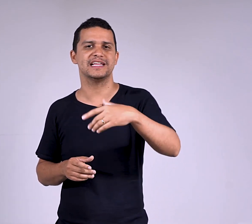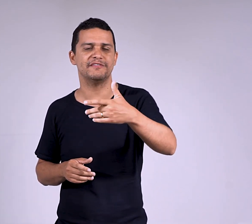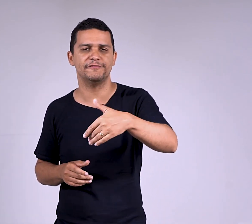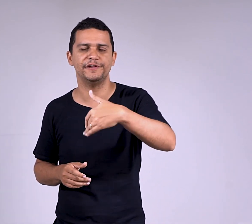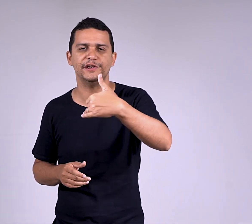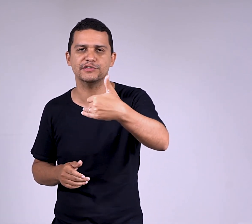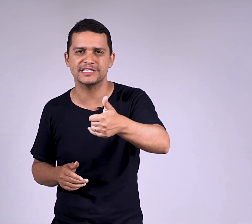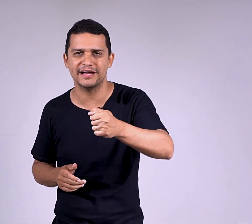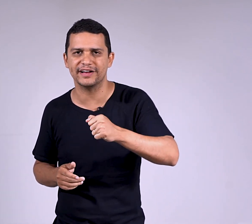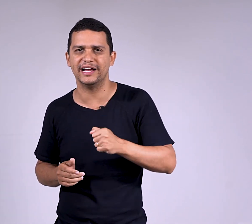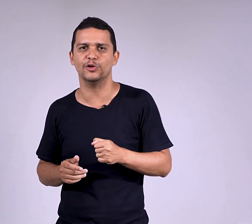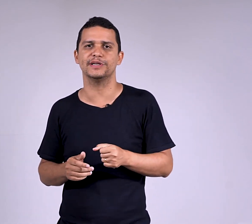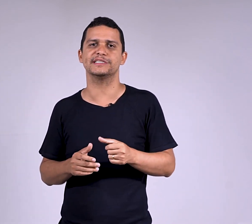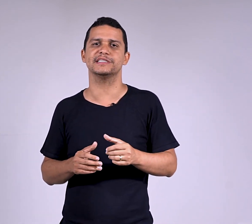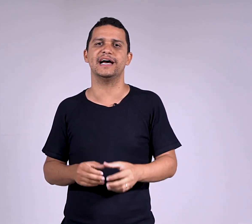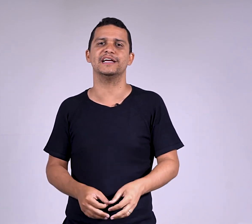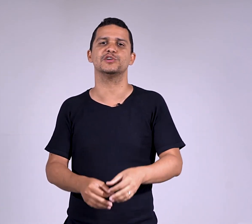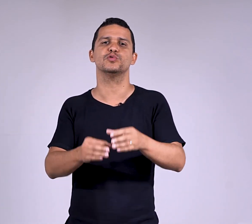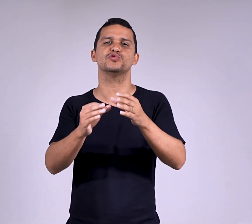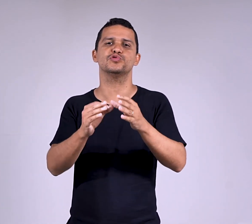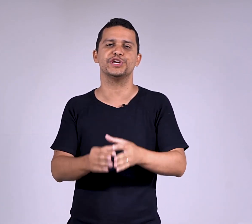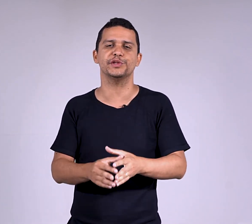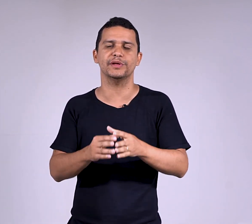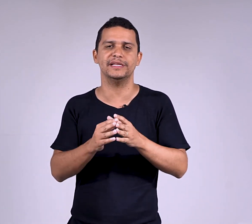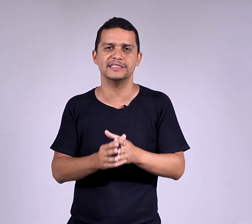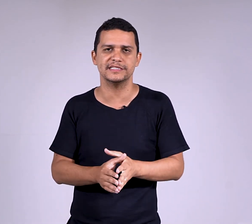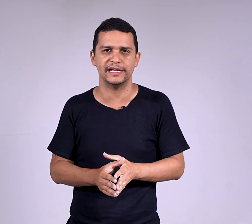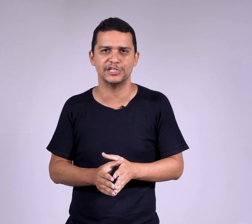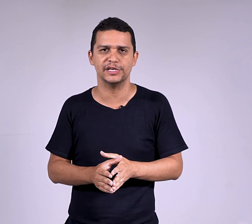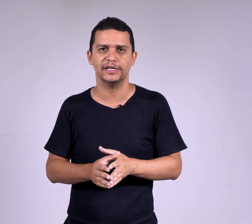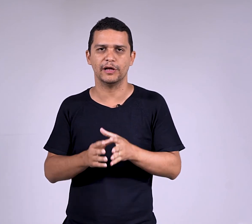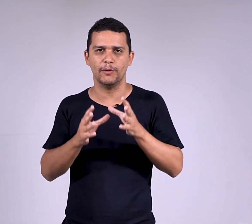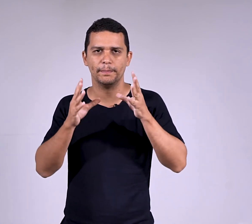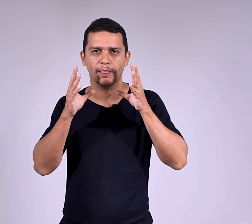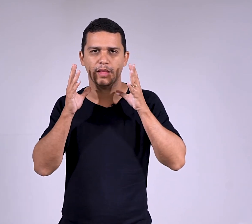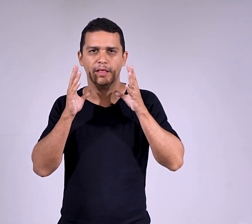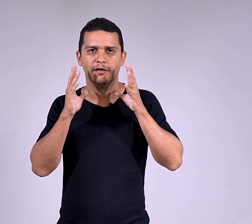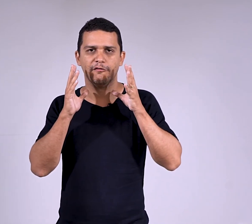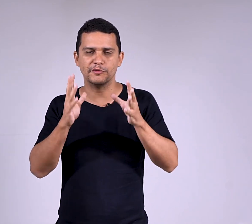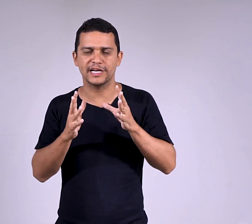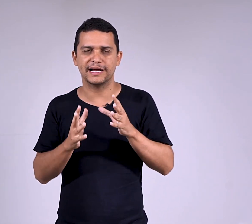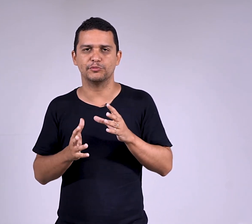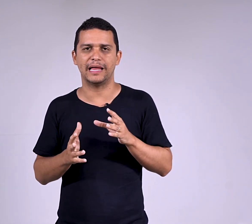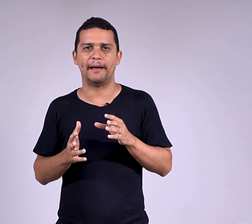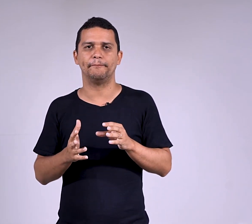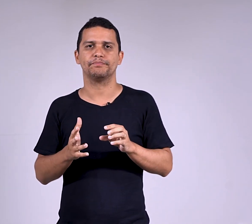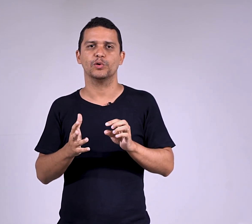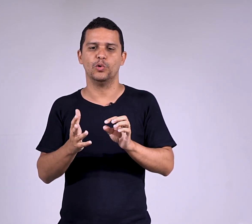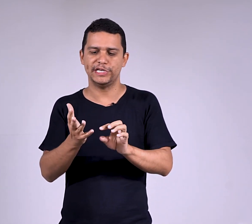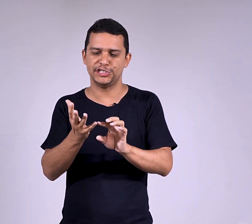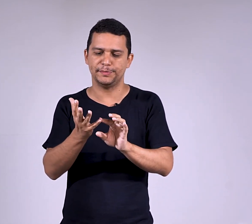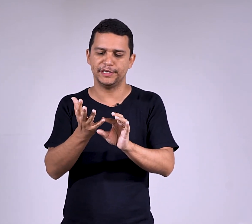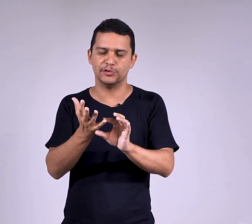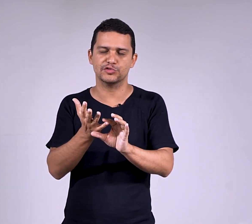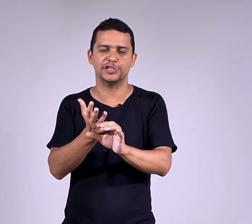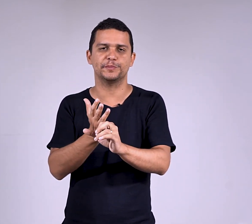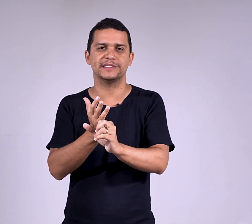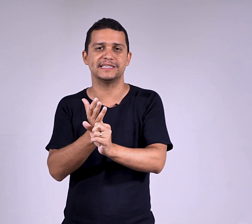estava frio ou estava calor na cidade. O sujeito é inexistente. Então, vamos recapitular. Hoje a gente aprendeu que o sujeito pode ser